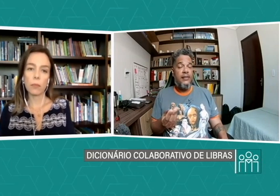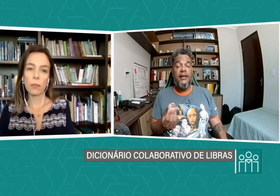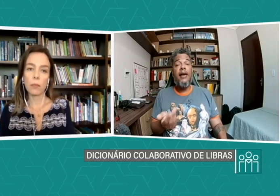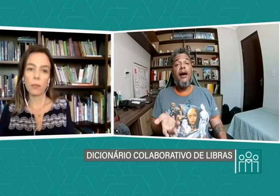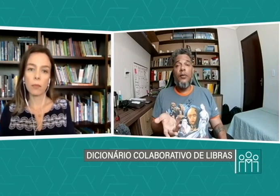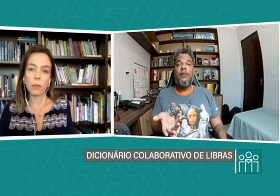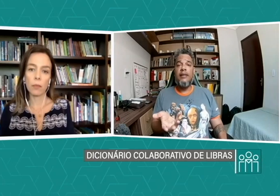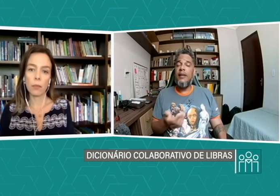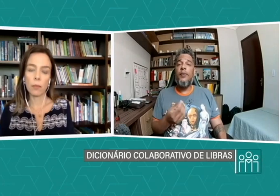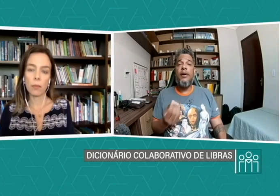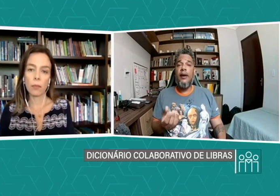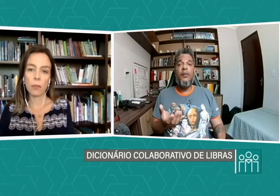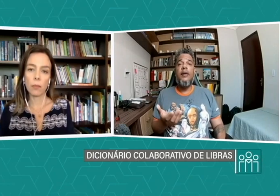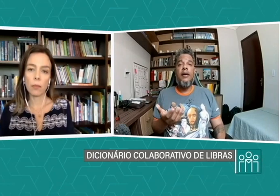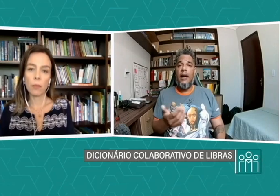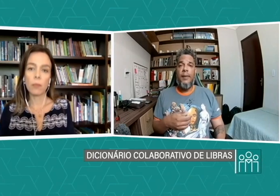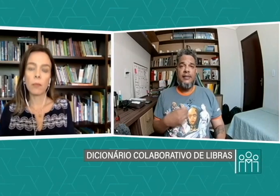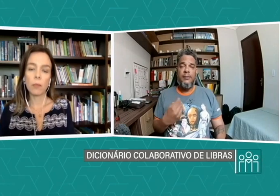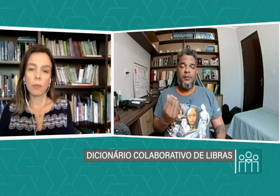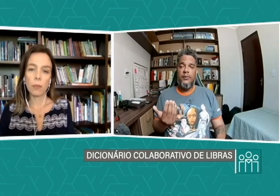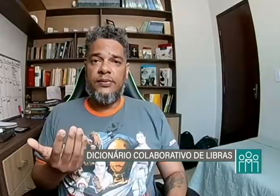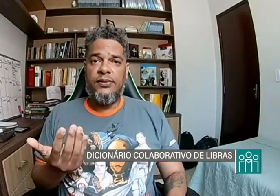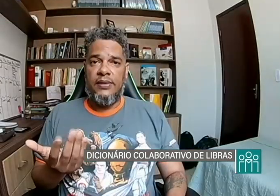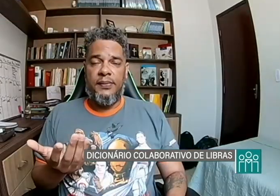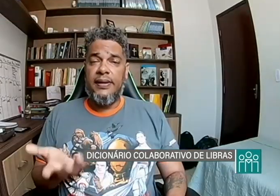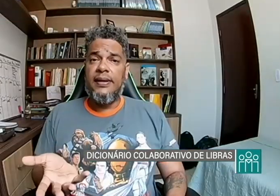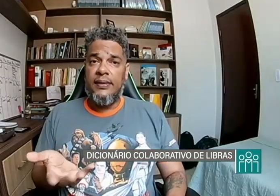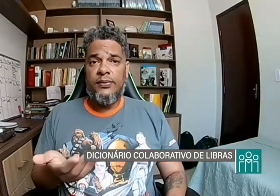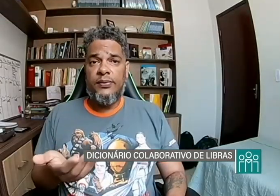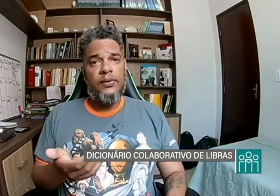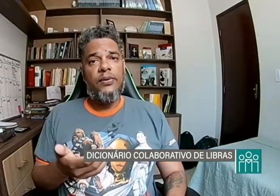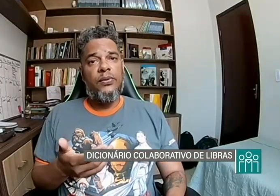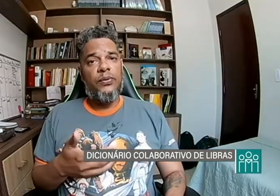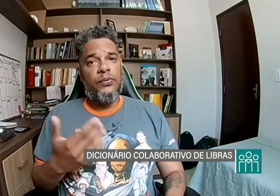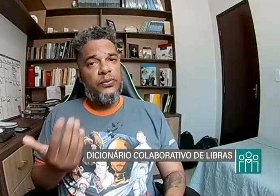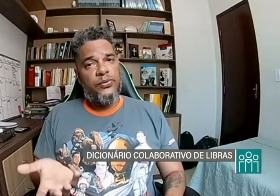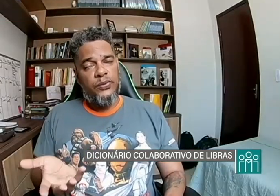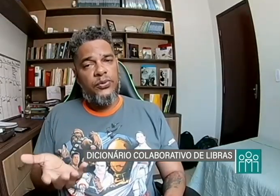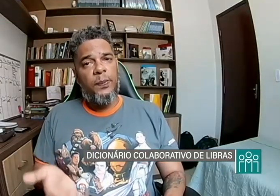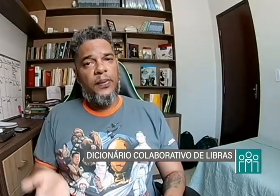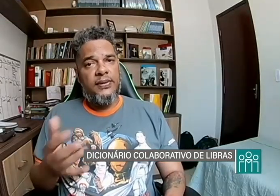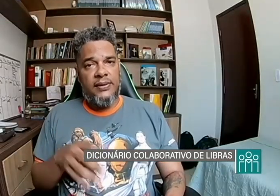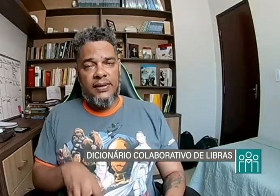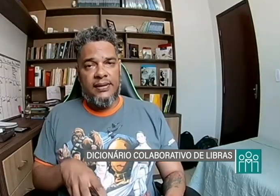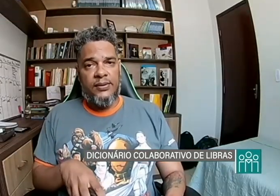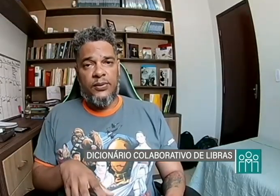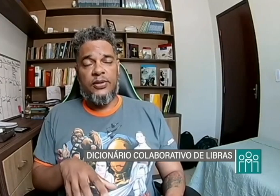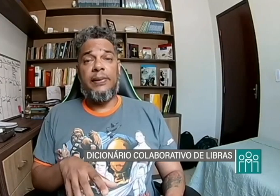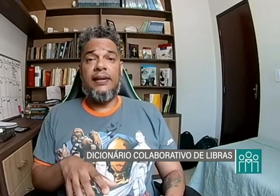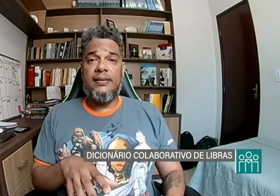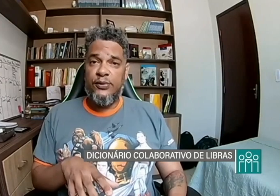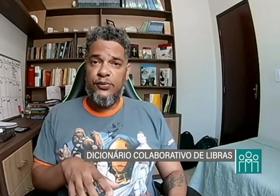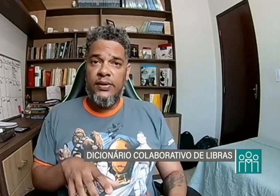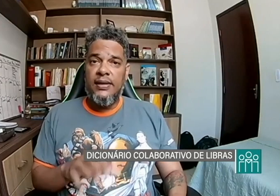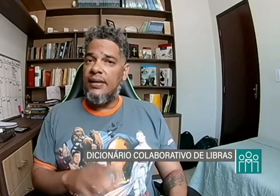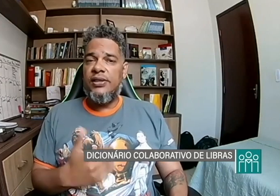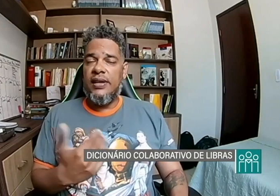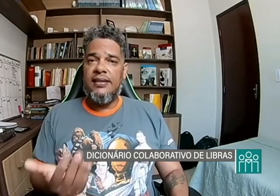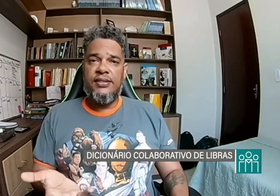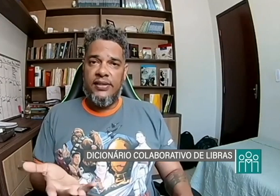real, em tempo real. A partir do momento que um sinal é criado, o surdo pode entrar no nosso aplicativo e já cadastrar esse